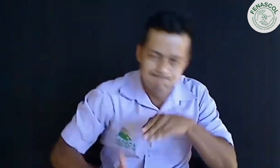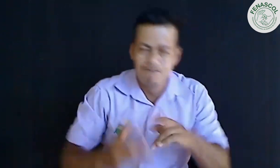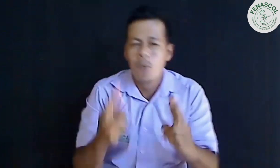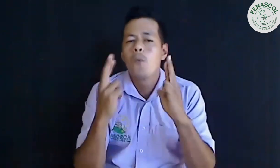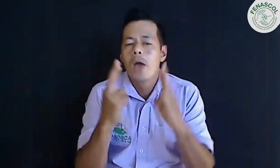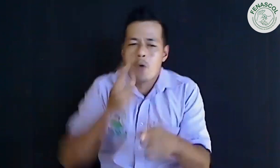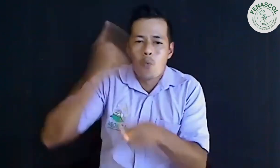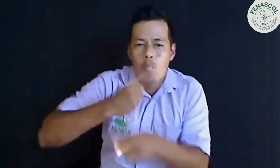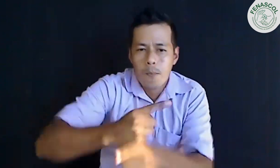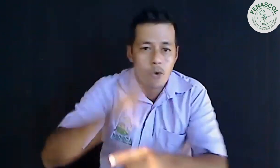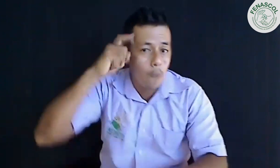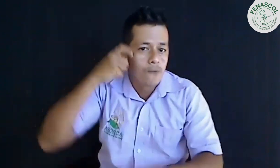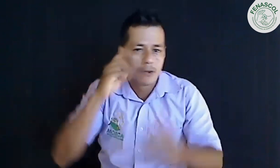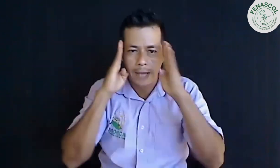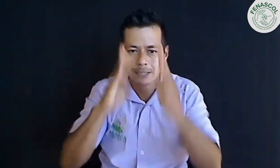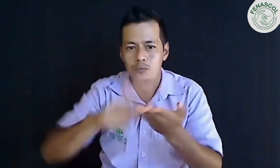año para el mes de diciembre.